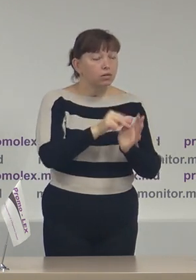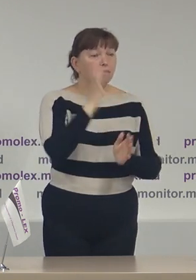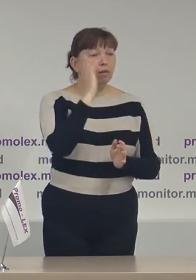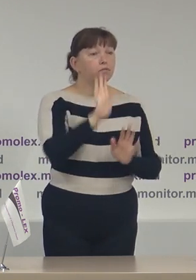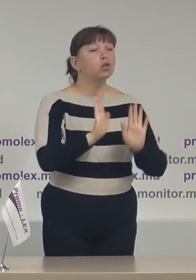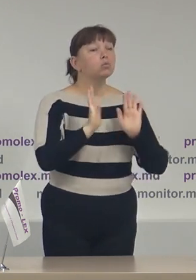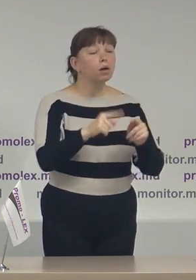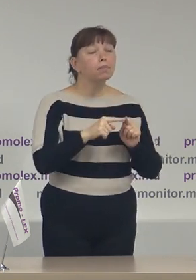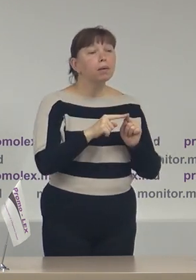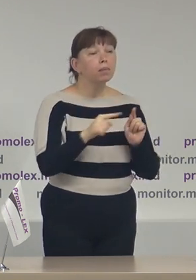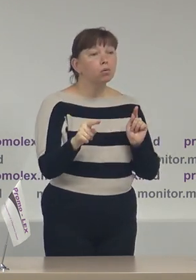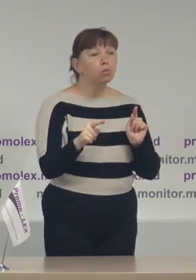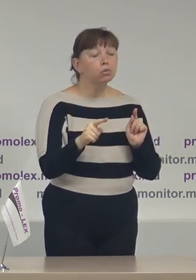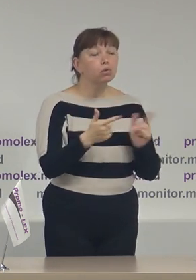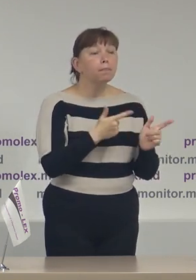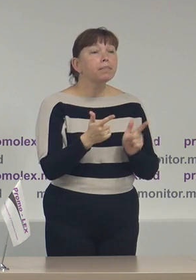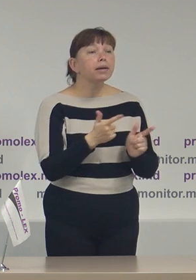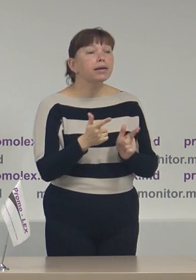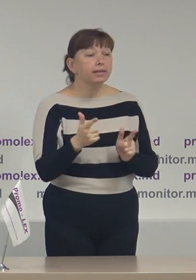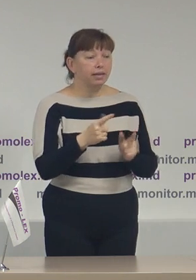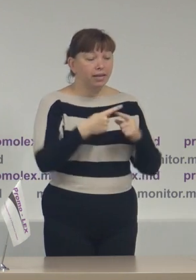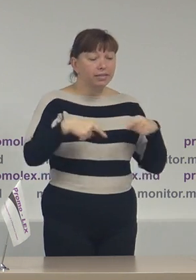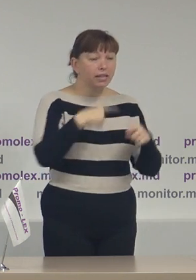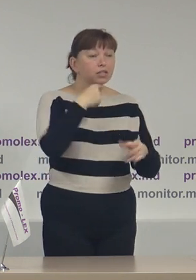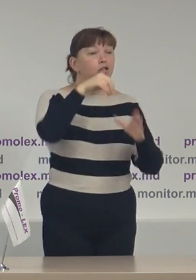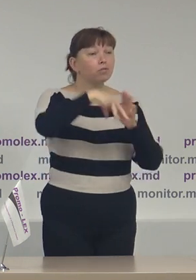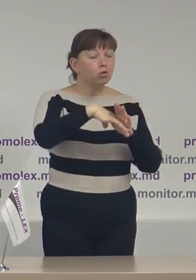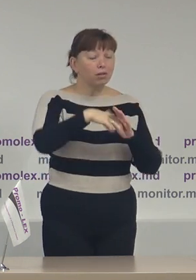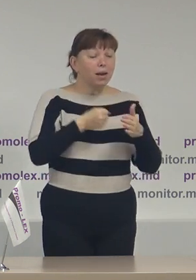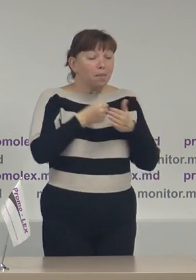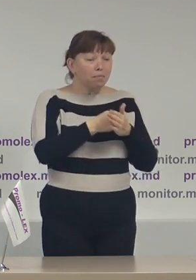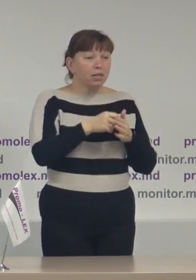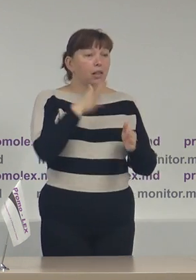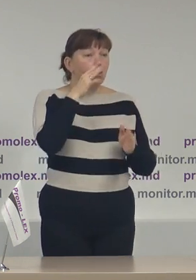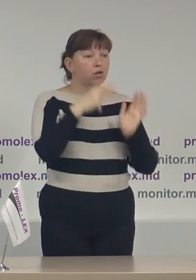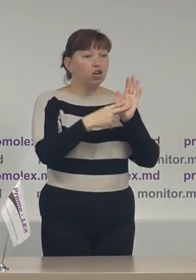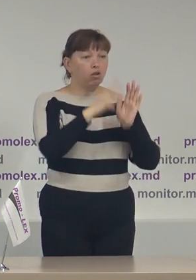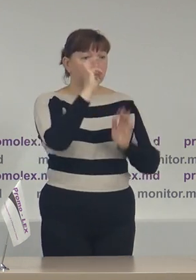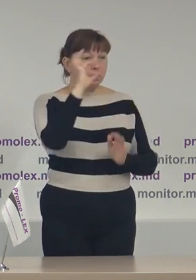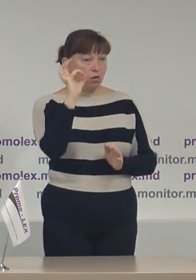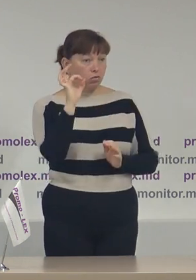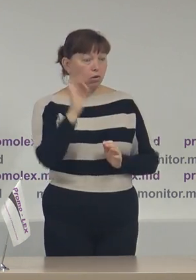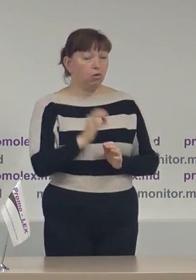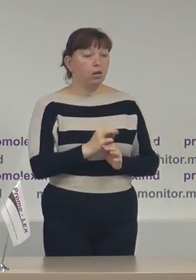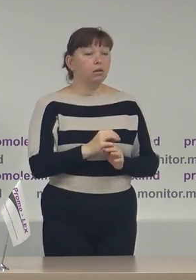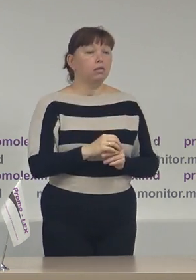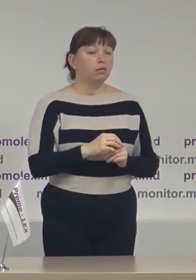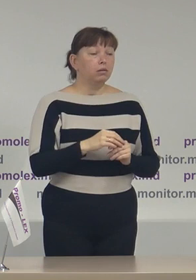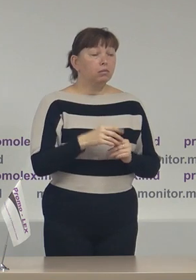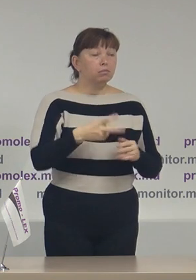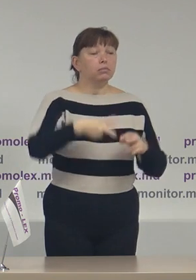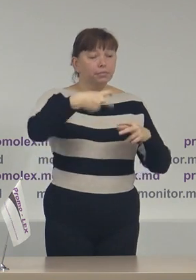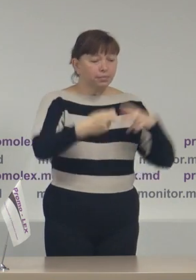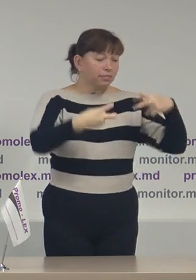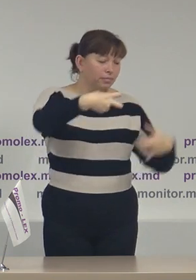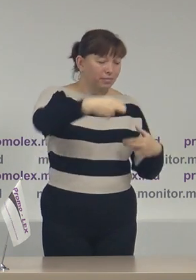face doar pe percursul pregătirii secției de votare pentru votare, adică până la orele 7.00, sigelare urnilor,